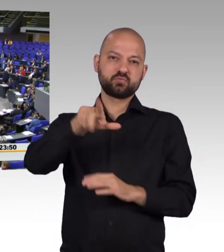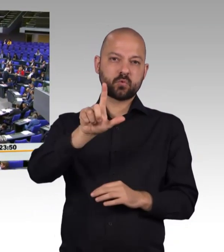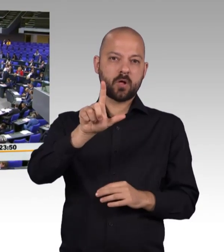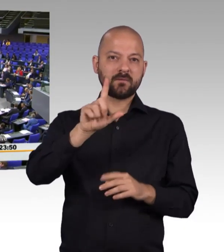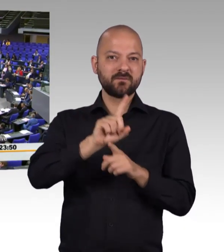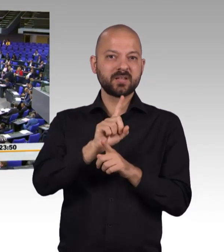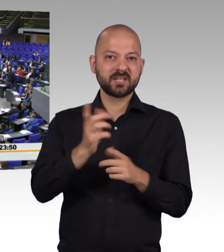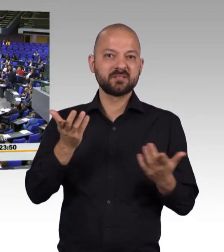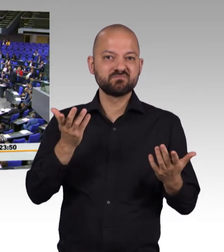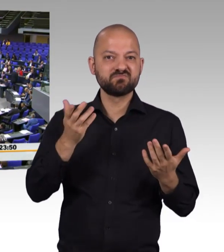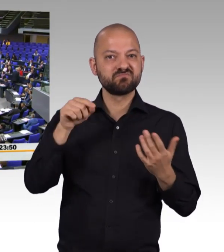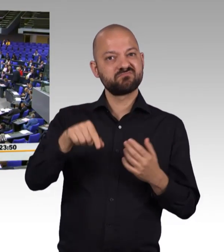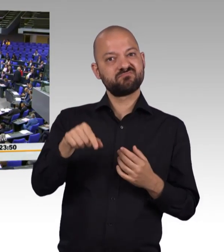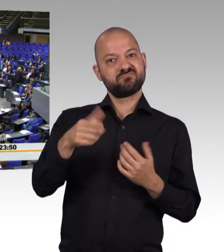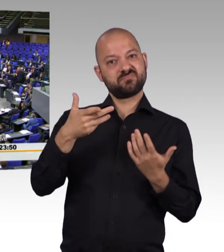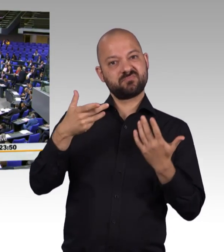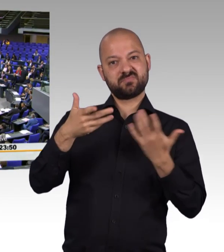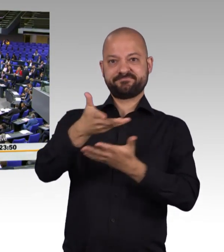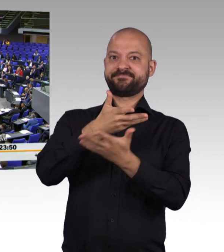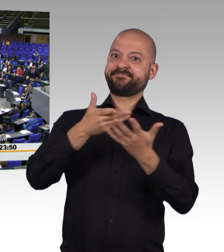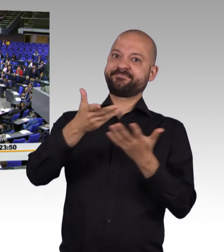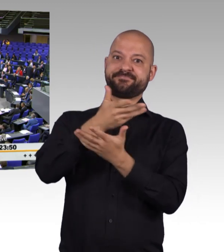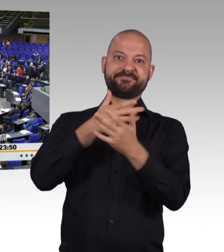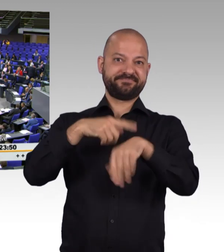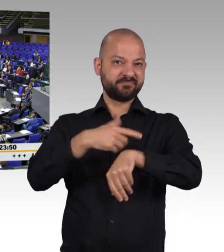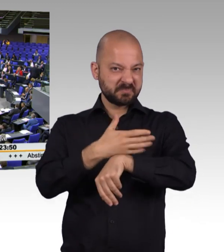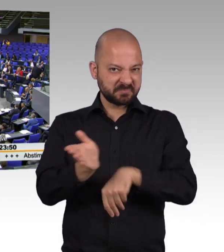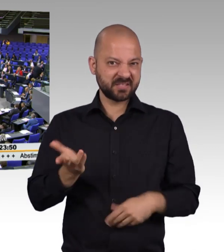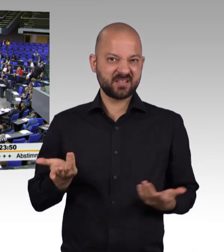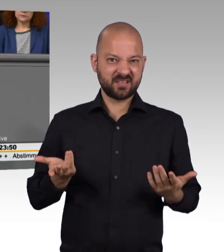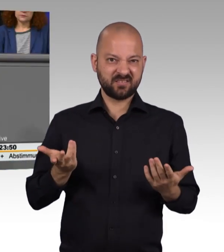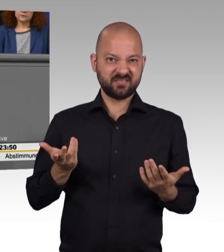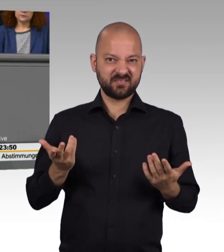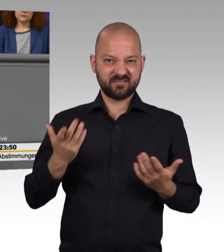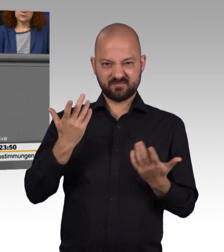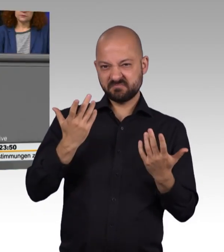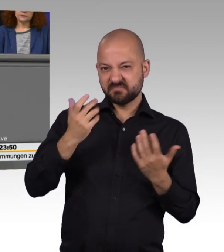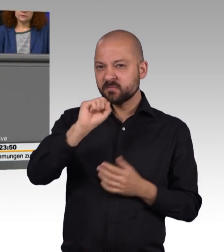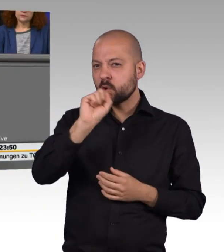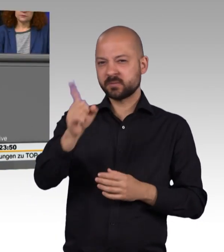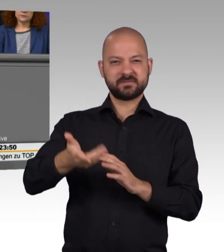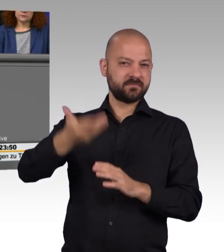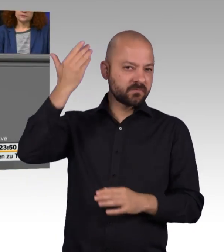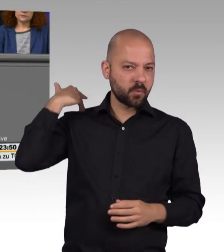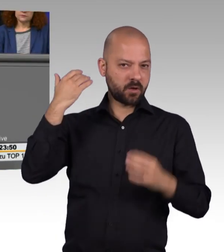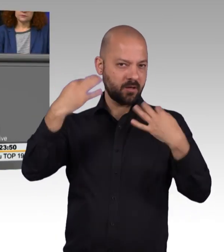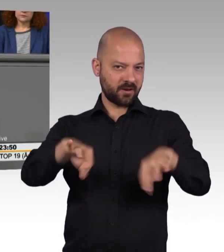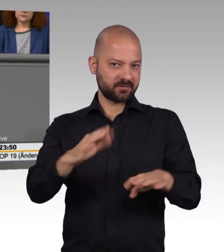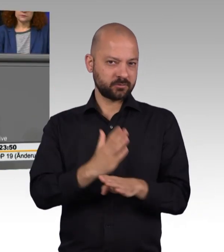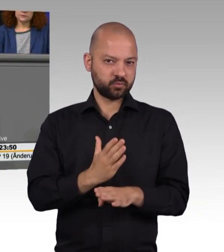ein Gesetz, das hätte eigentlich schon viel länger auf den Weg gebracht sein sollen. Es ist also fast fünf